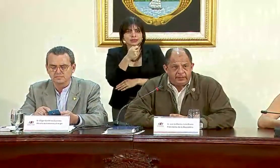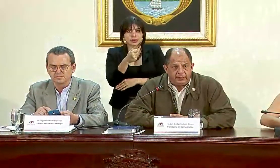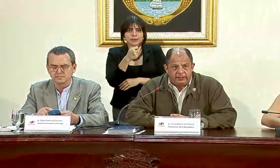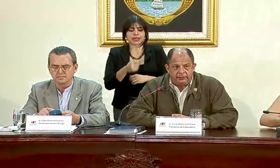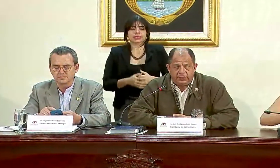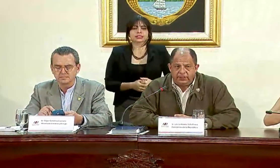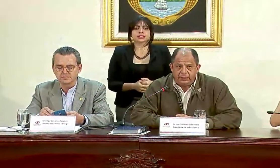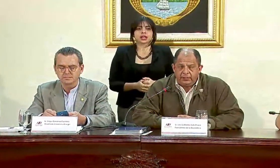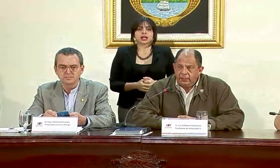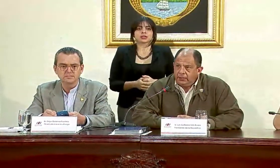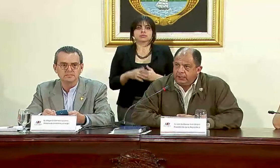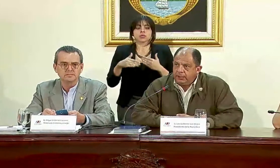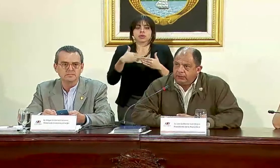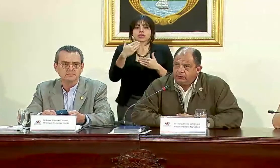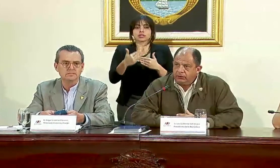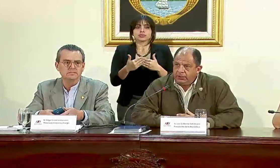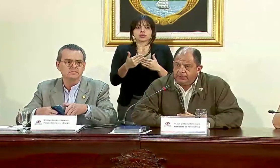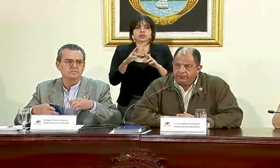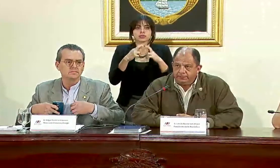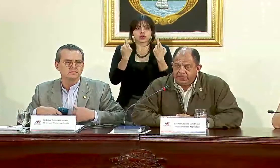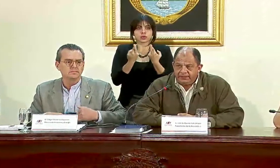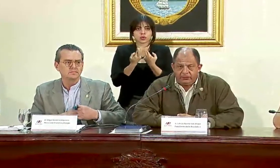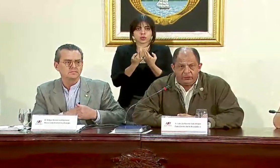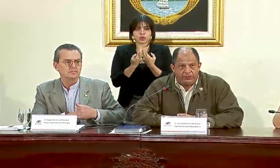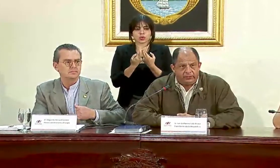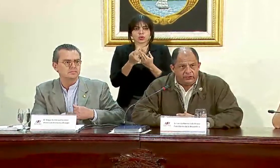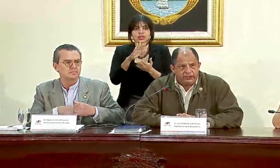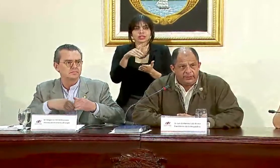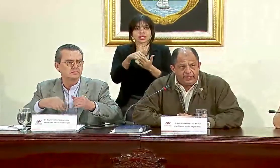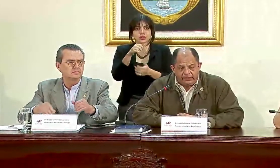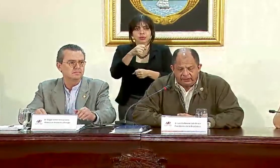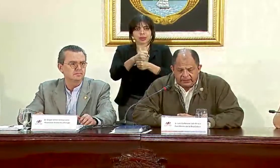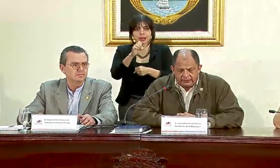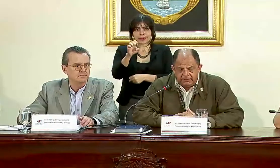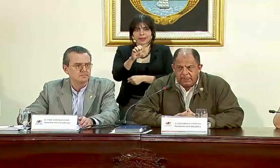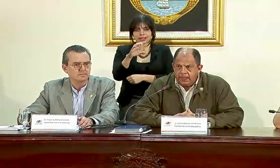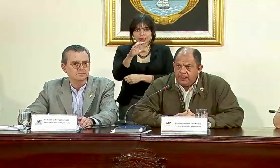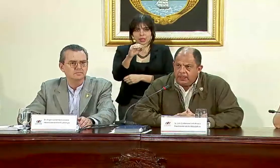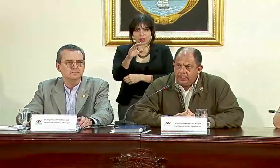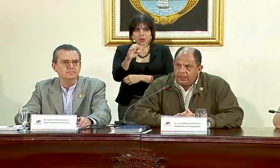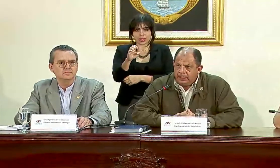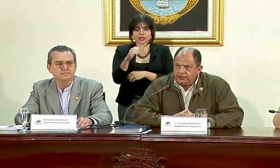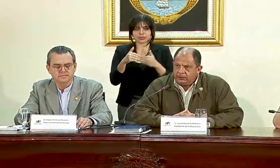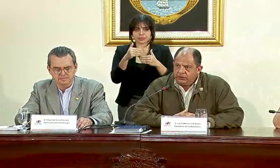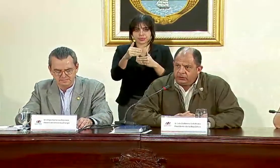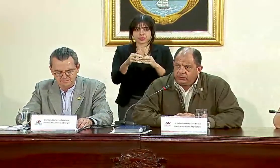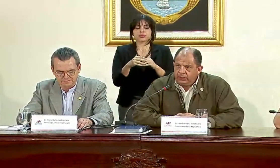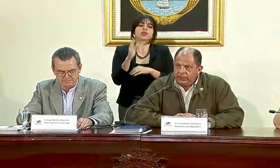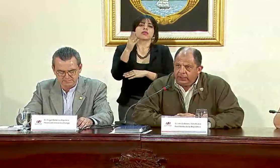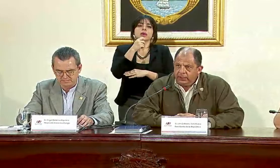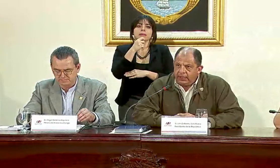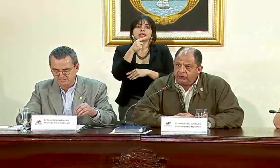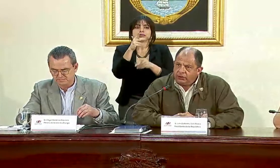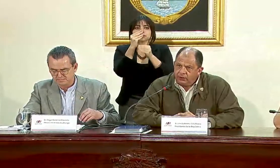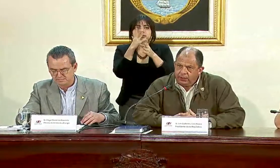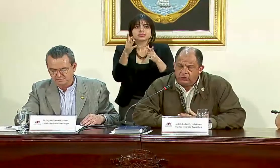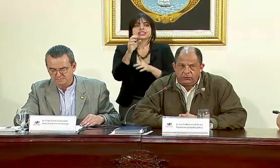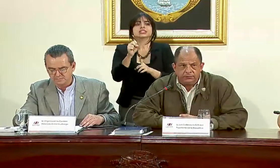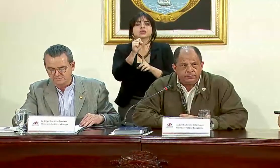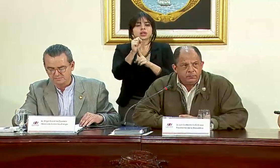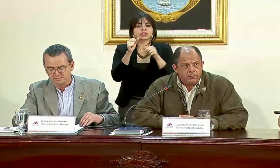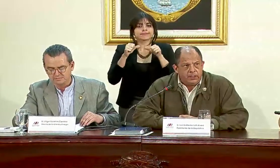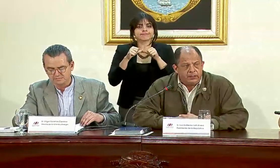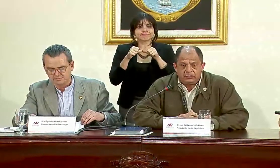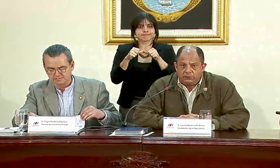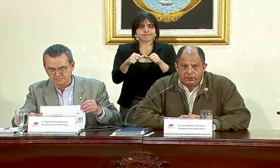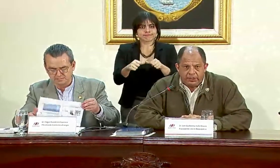inmediatamente después de la reunión del Centro de Operaciones de Emergencias. La situación ha continuado